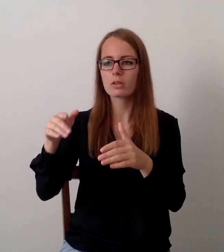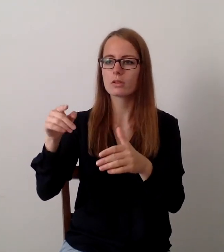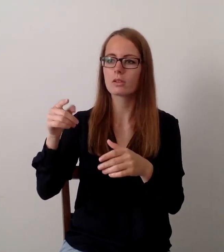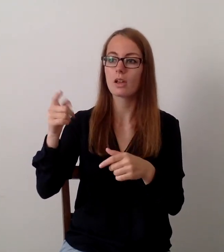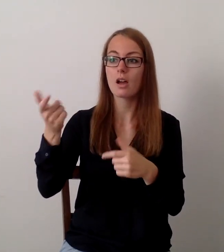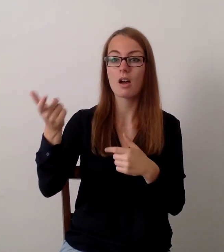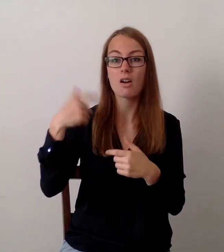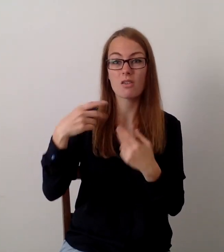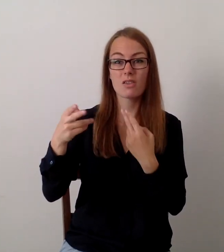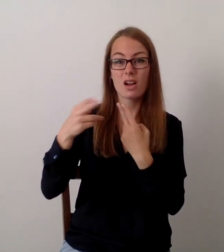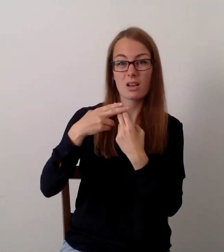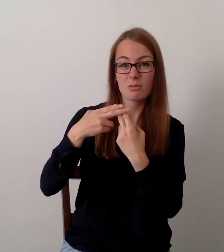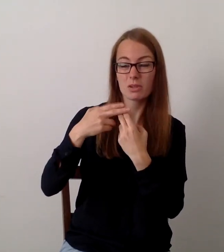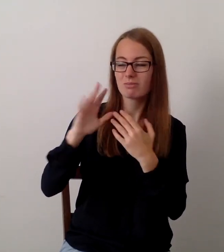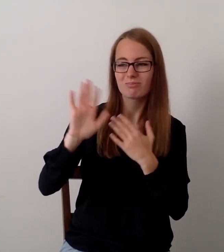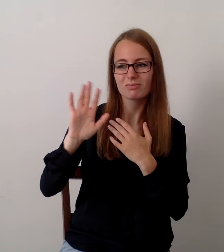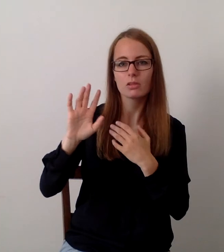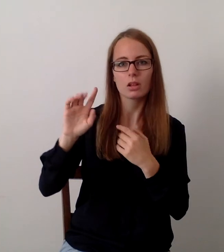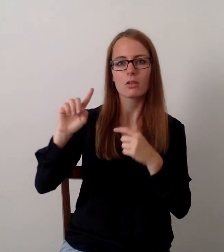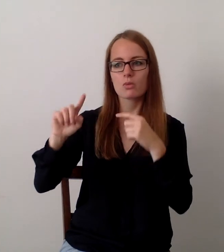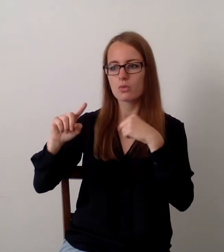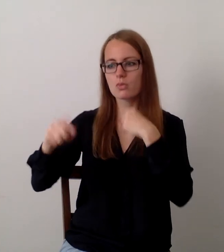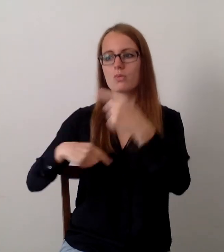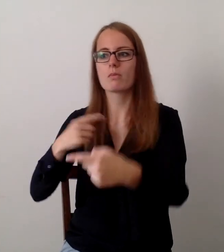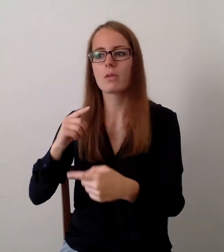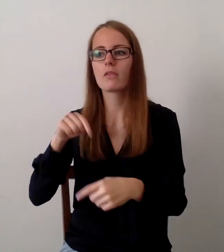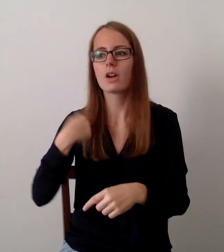eingehen und uns anpassen an das Tier.